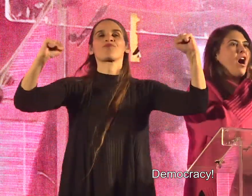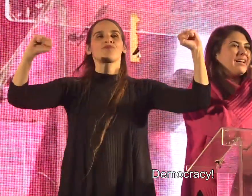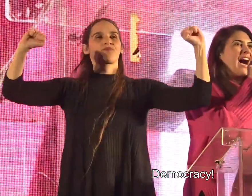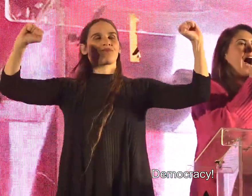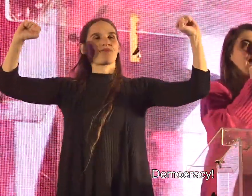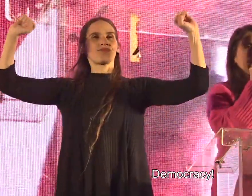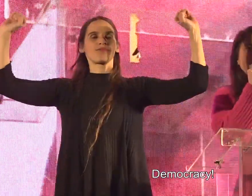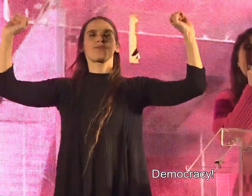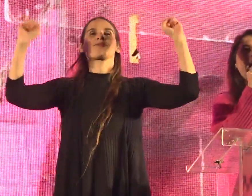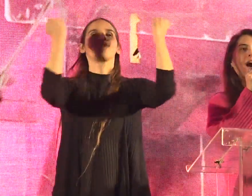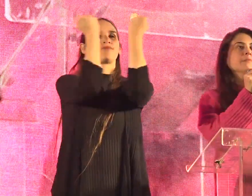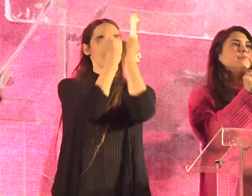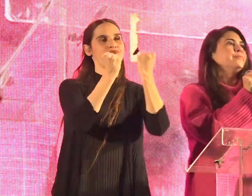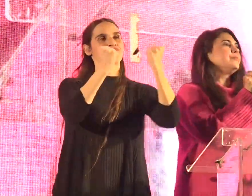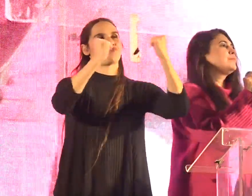דמוקרטיה!